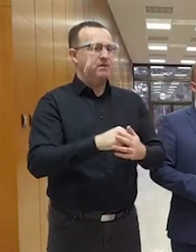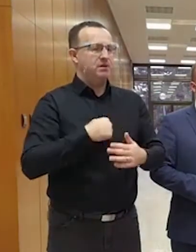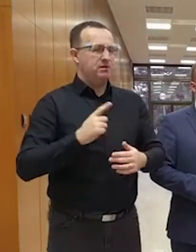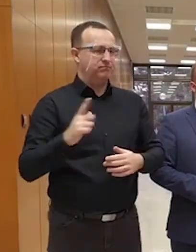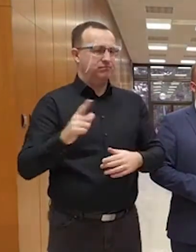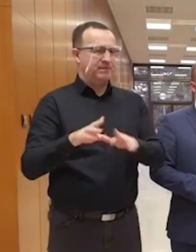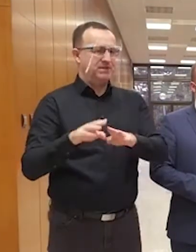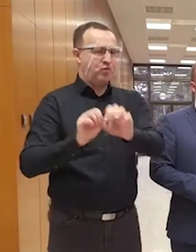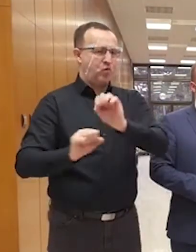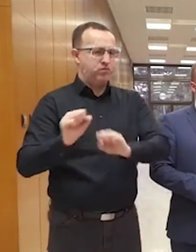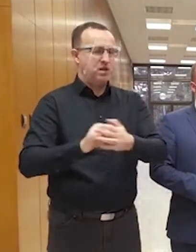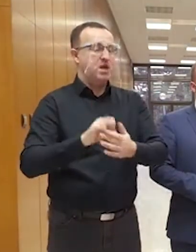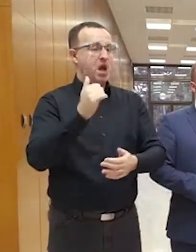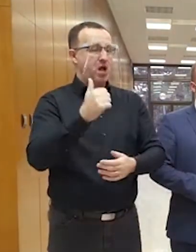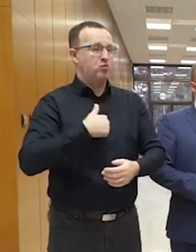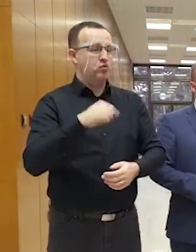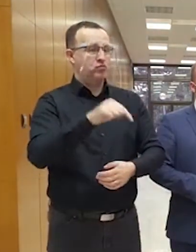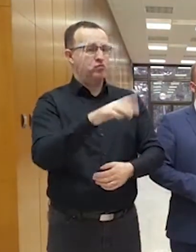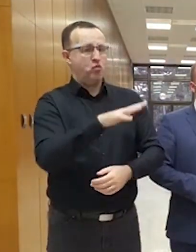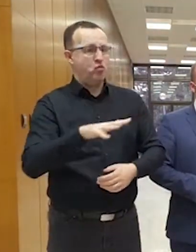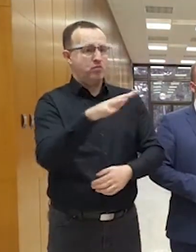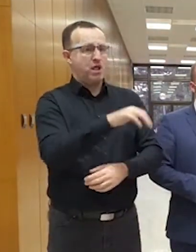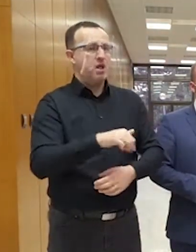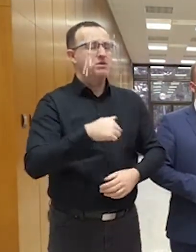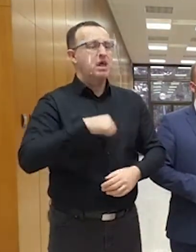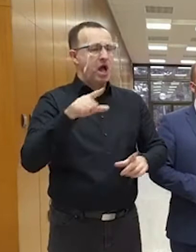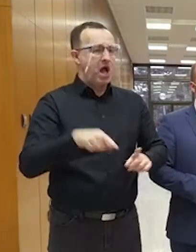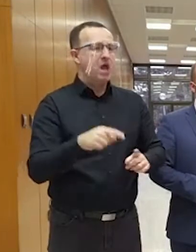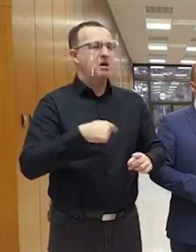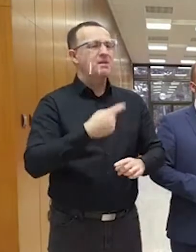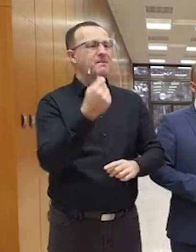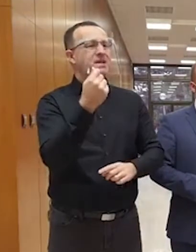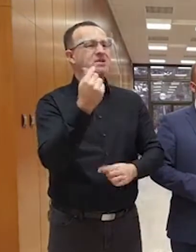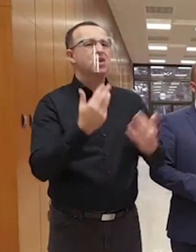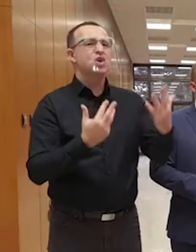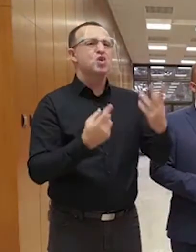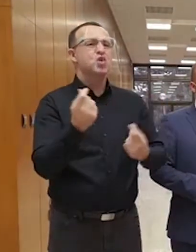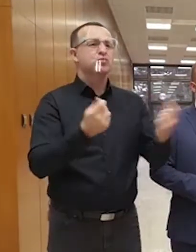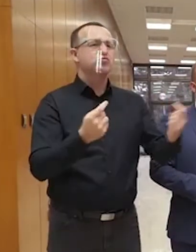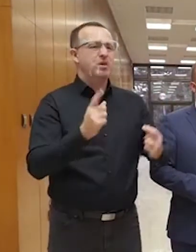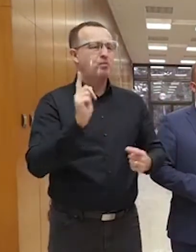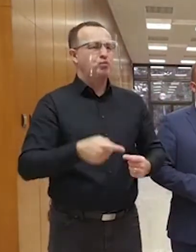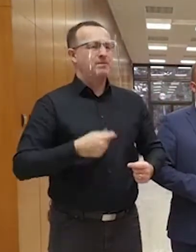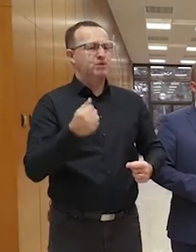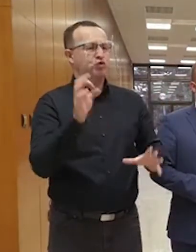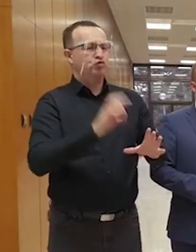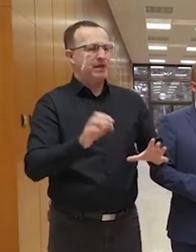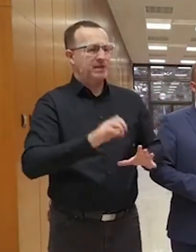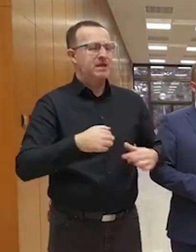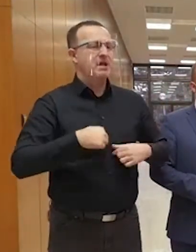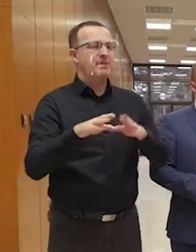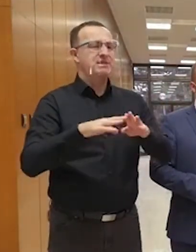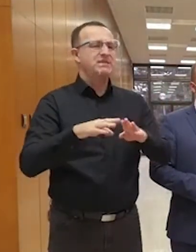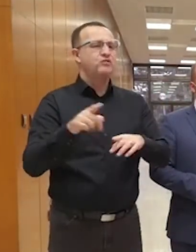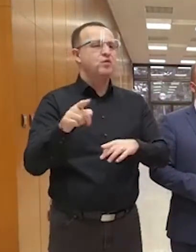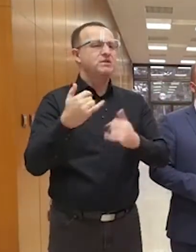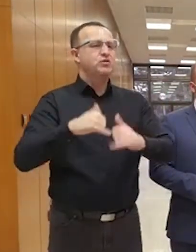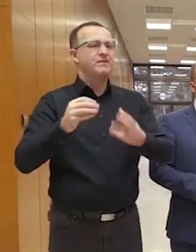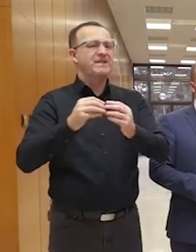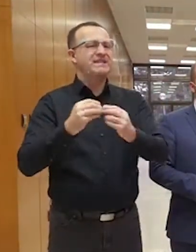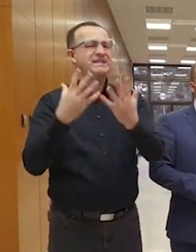Áno, ja na túto oblasť aj v rámci škrtov, ktoré ma čakajú v rezorte diplomácie 10 % dolu z rozpočtu,